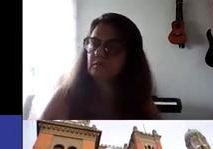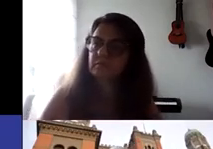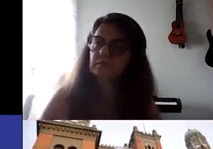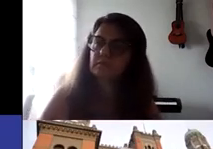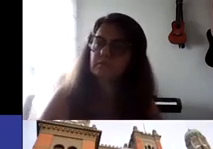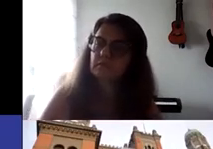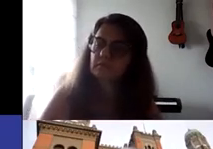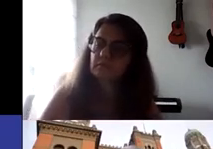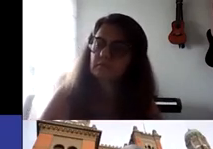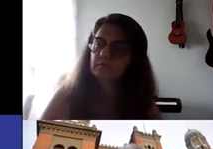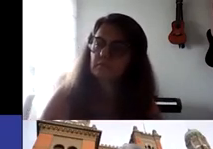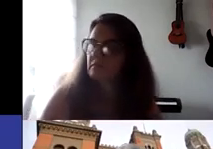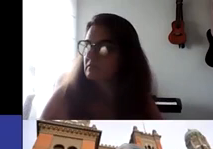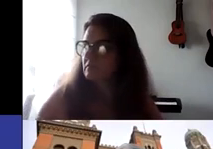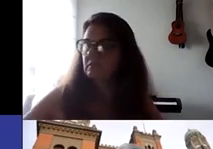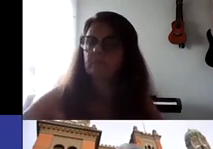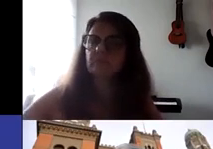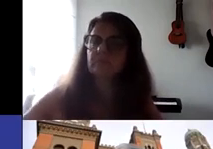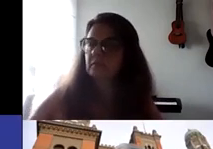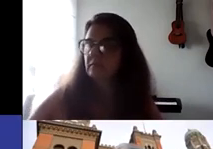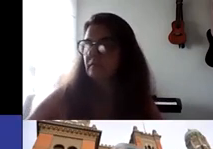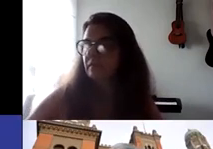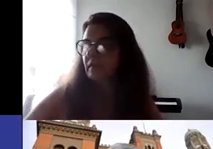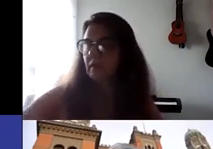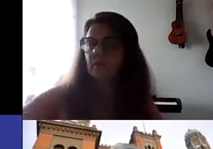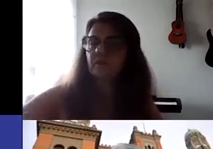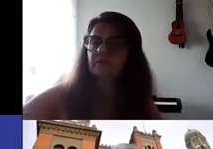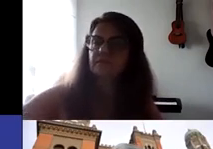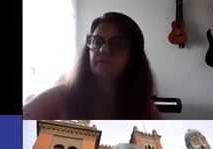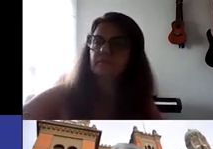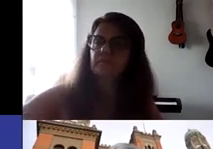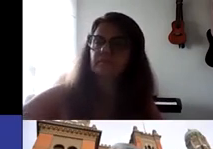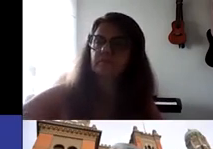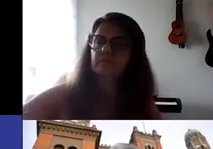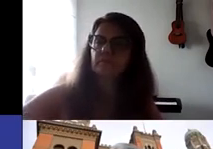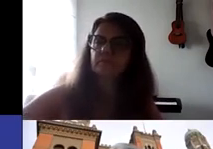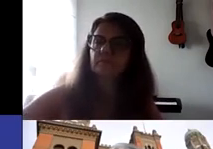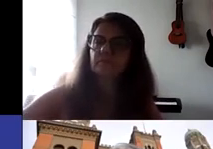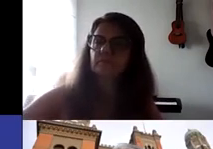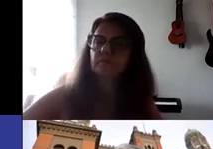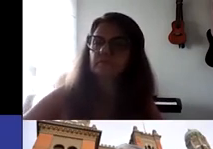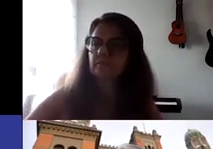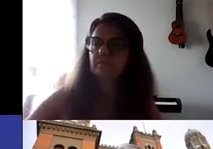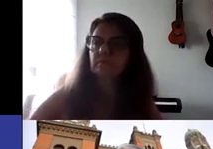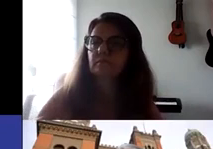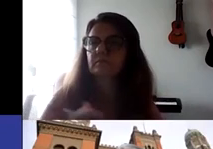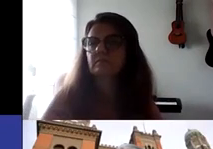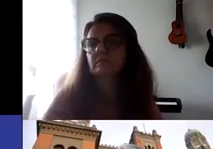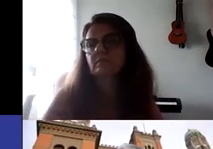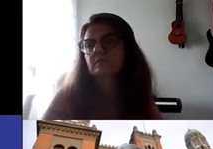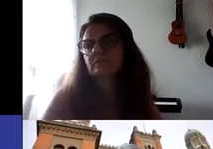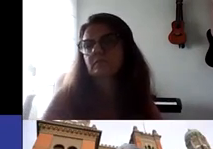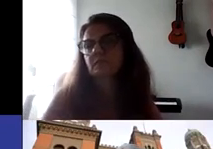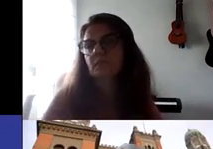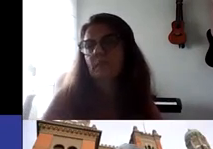quando tem gráficos, para quando tem imagens, e outros equipamentos, mesa para cadeirante, material para o